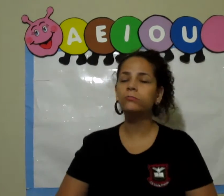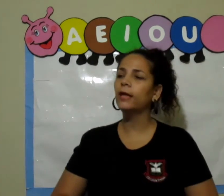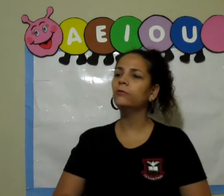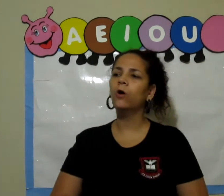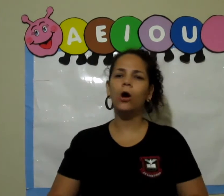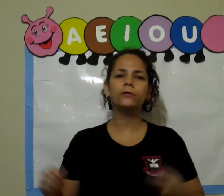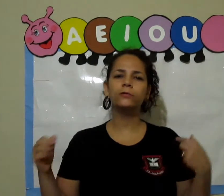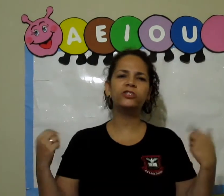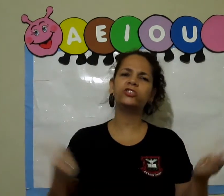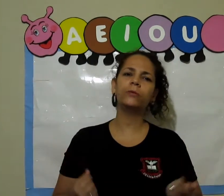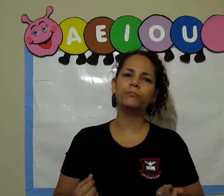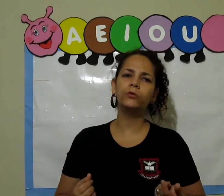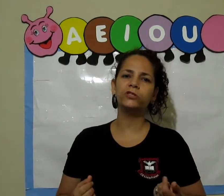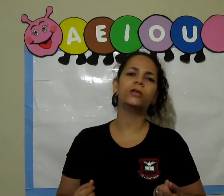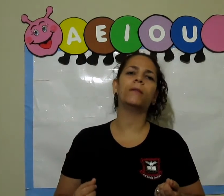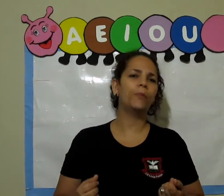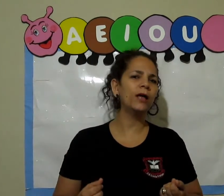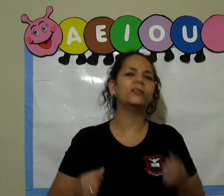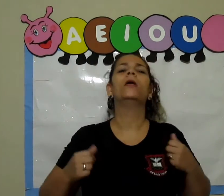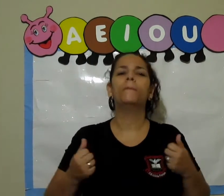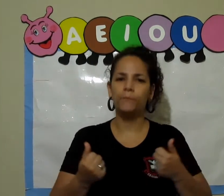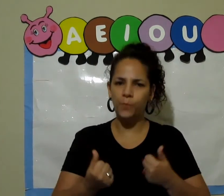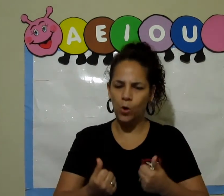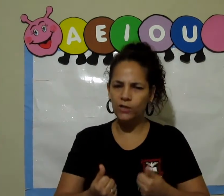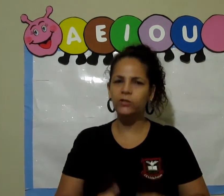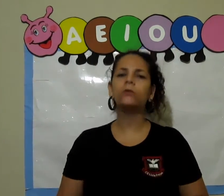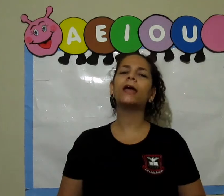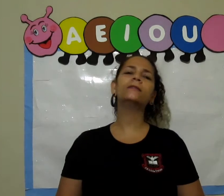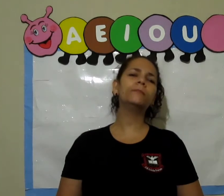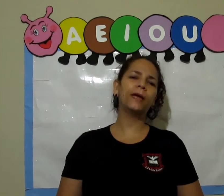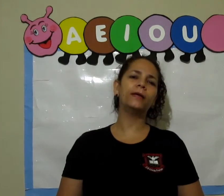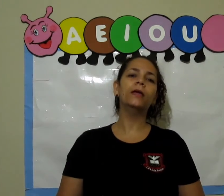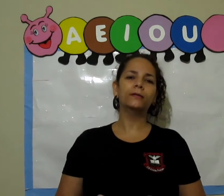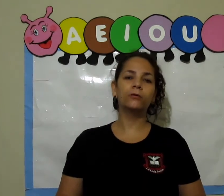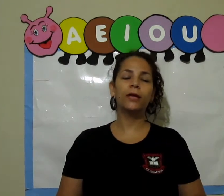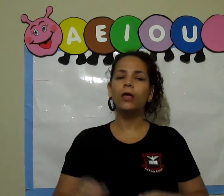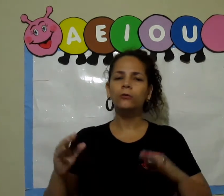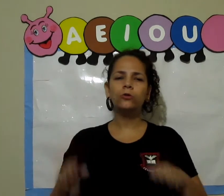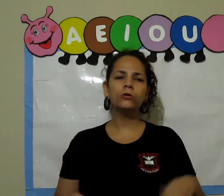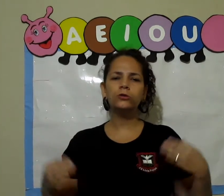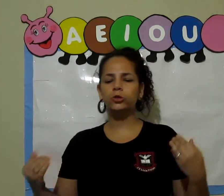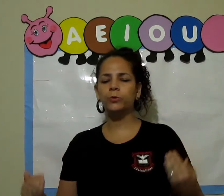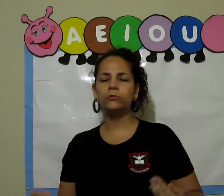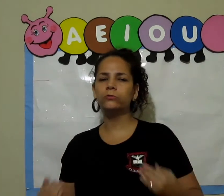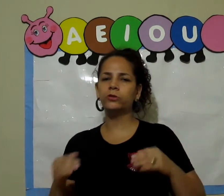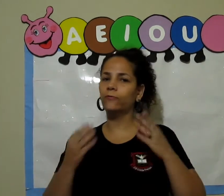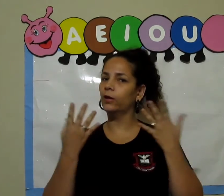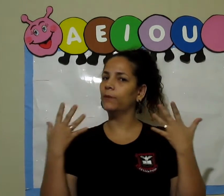eu tenho um rótulo de shampoo, tia. Pode? Pode colar também. Tá ok? Todos os produtos que forem pra